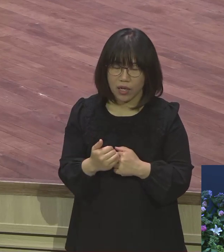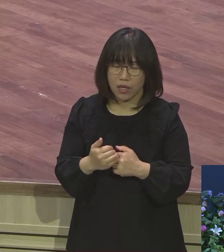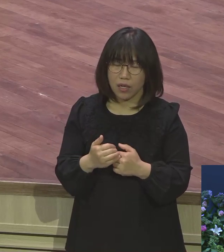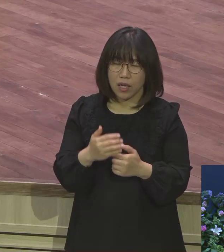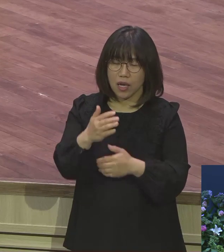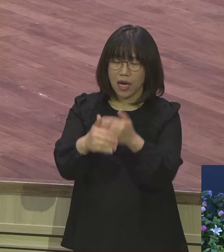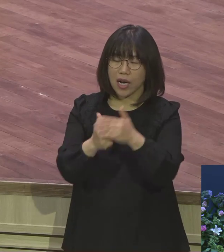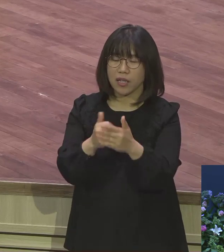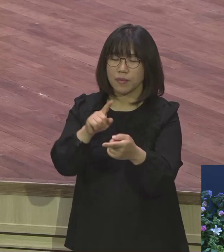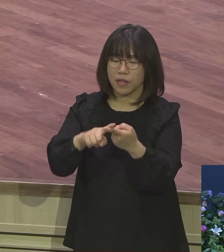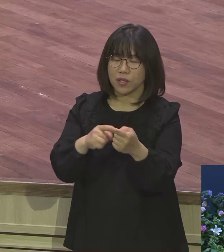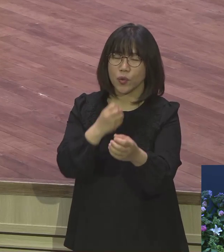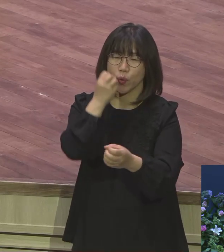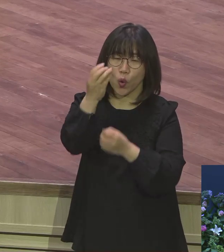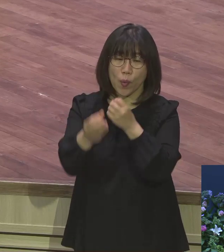시간표가 되기를 바랍니다